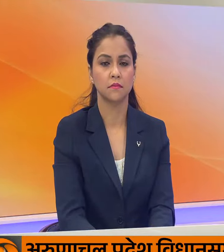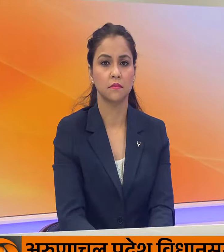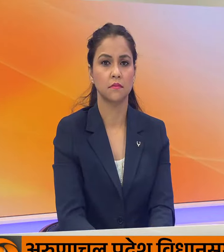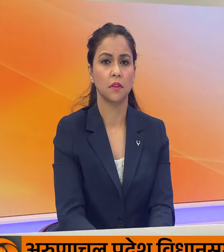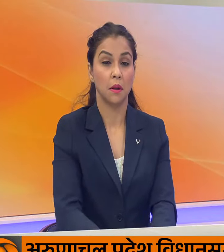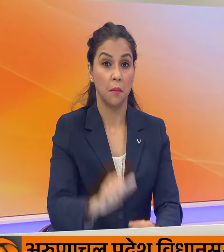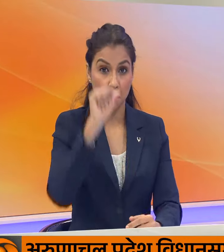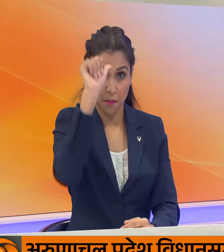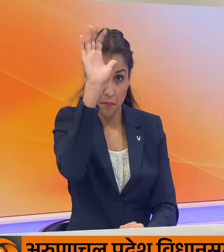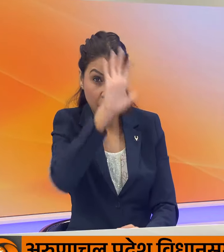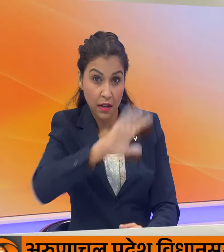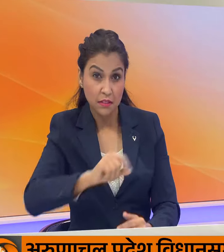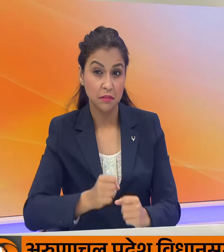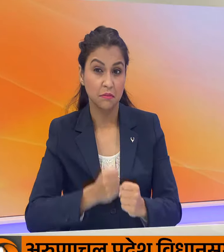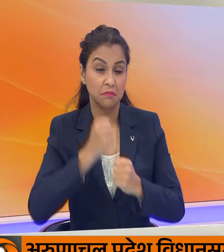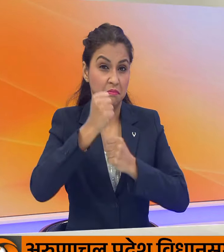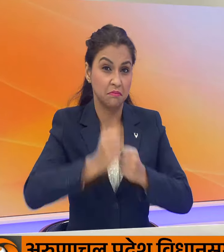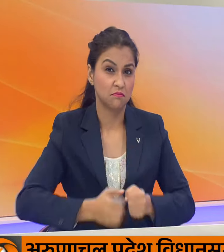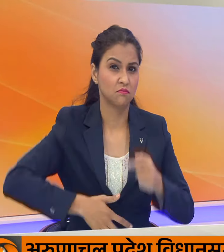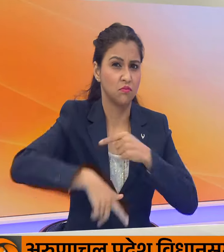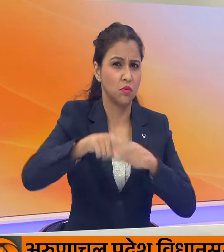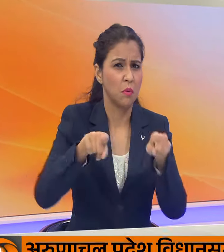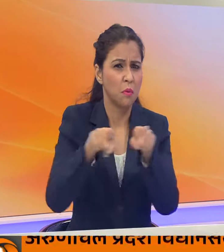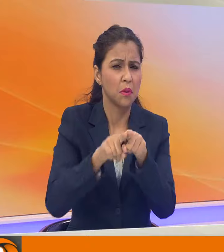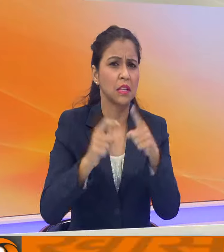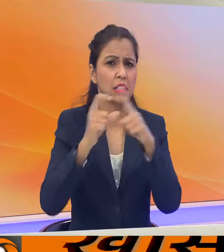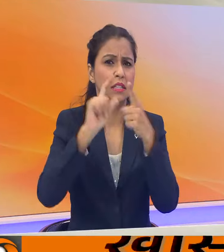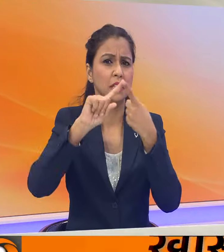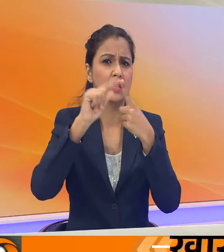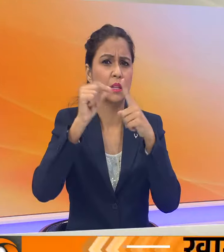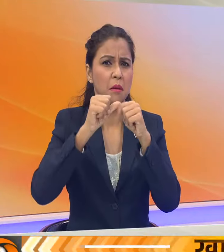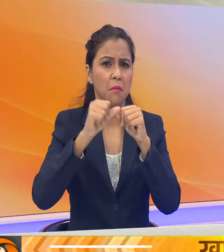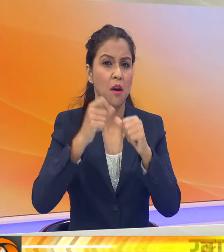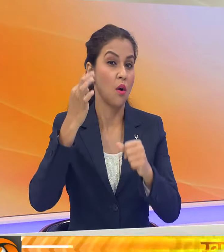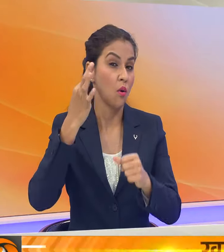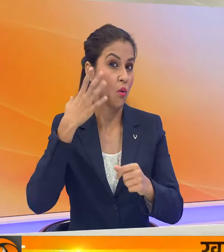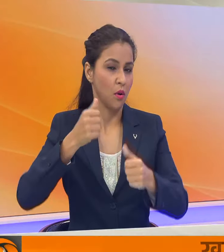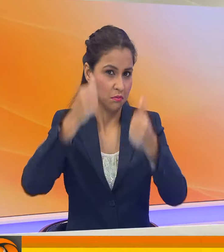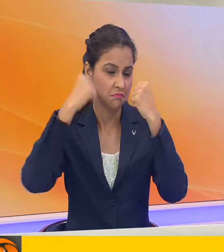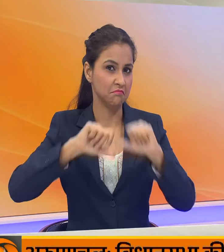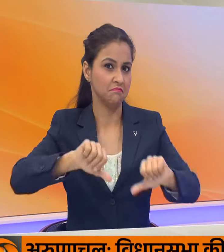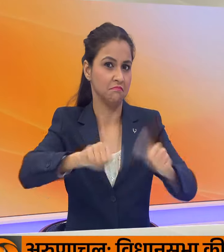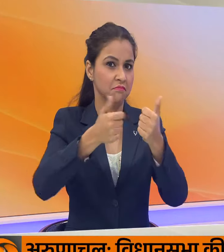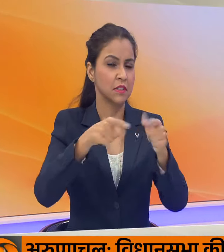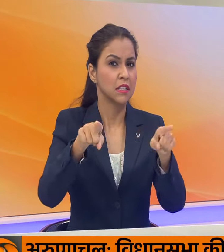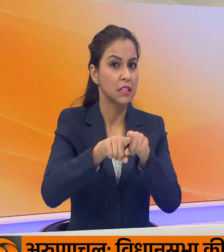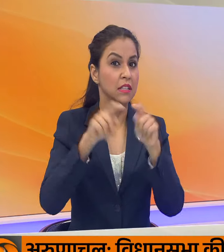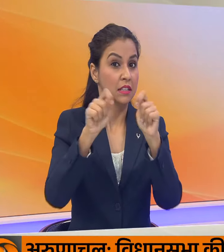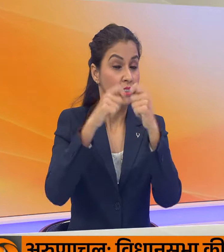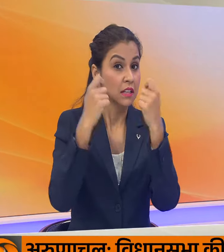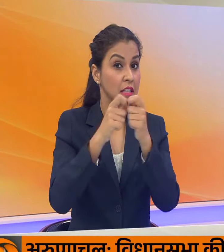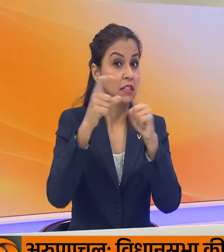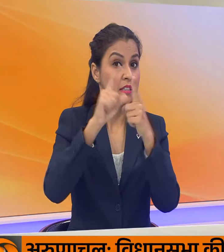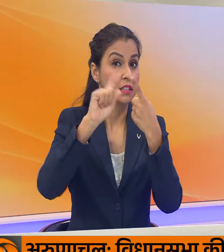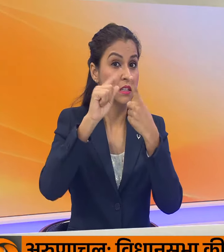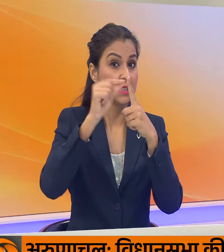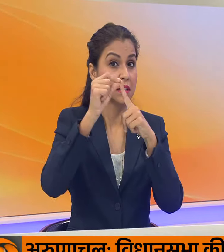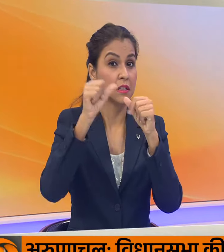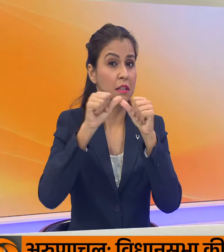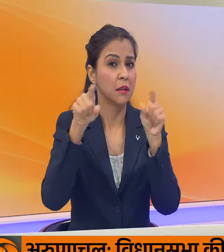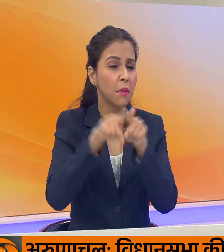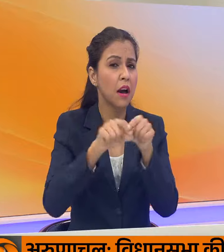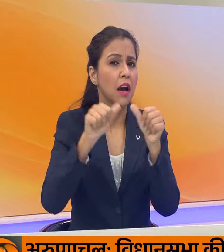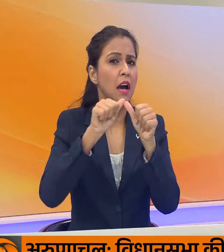भारतिय जिमनास दीपा करमाकर ने एशियाई जिमनास्टिक चैंपियनशिप में स्वन पदख जीत लिया है इस जीत के साथ ही दीपा करमाकर एशियाई